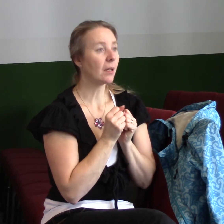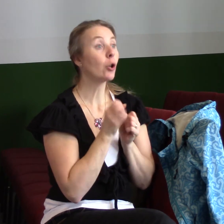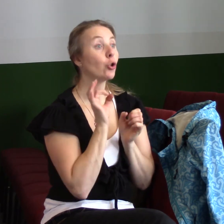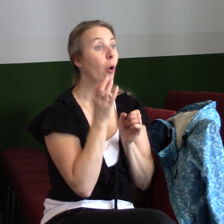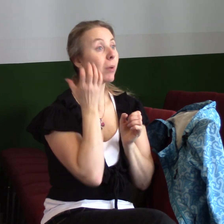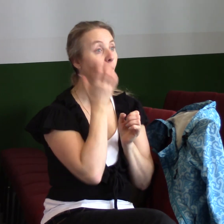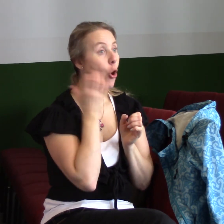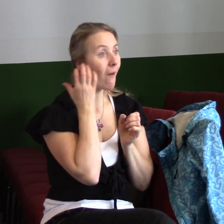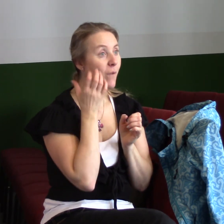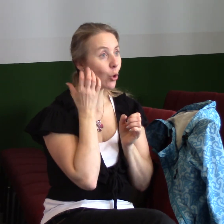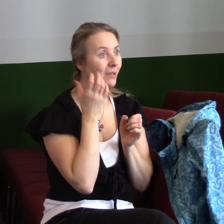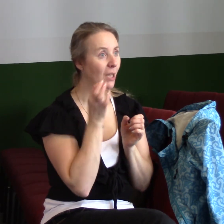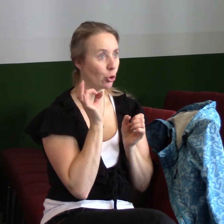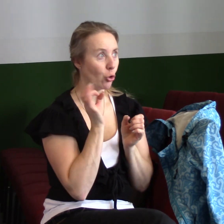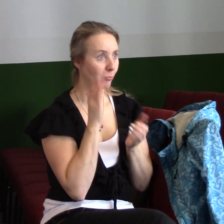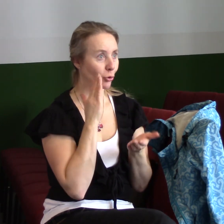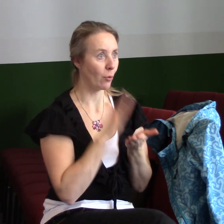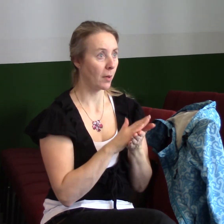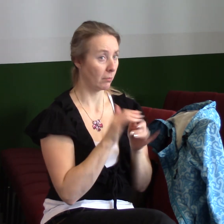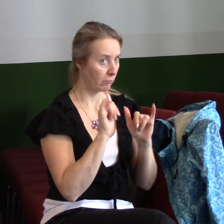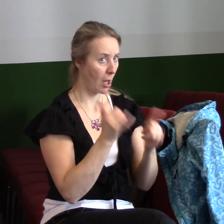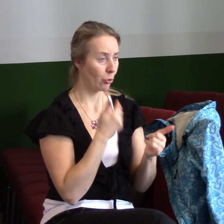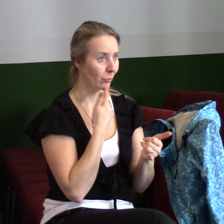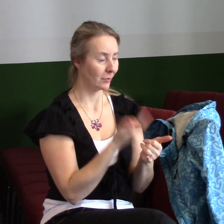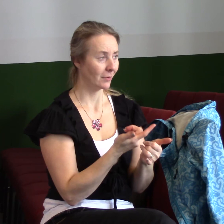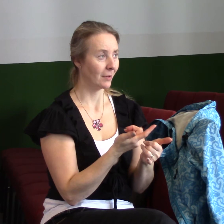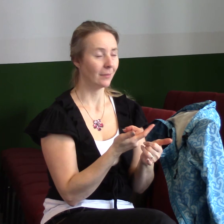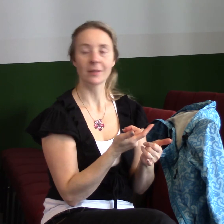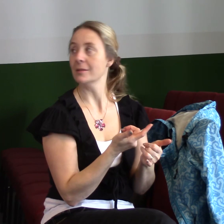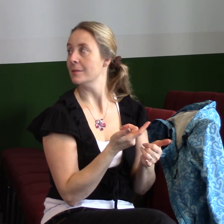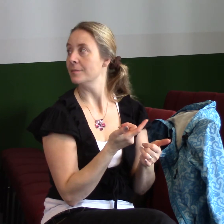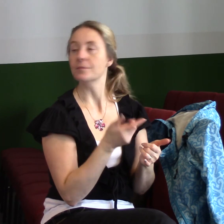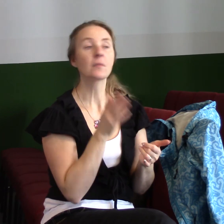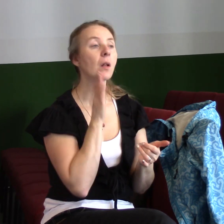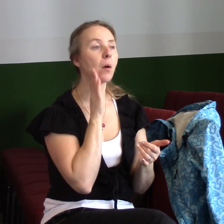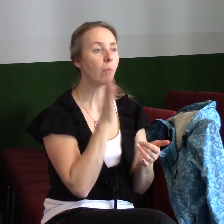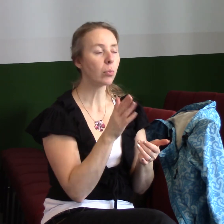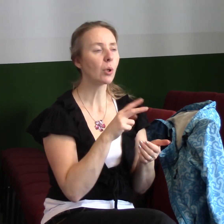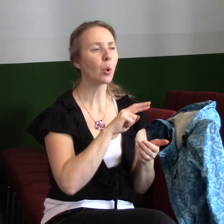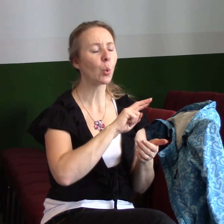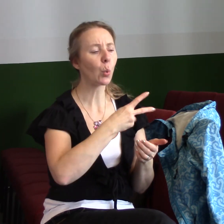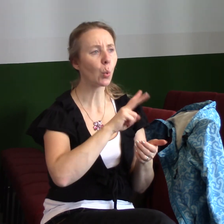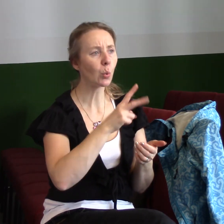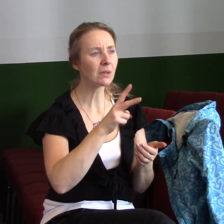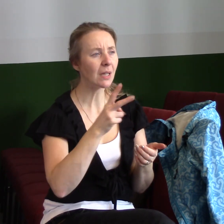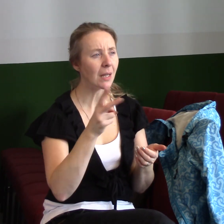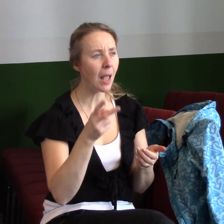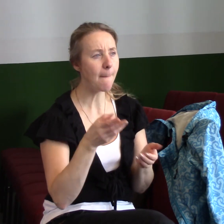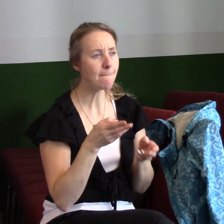výsledky? No ano, chceme. Takže budeme upadat do rozličných pokušení a zkoušek. A